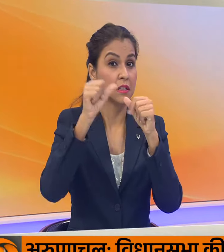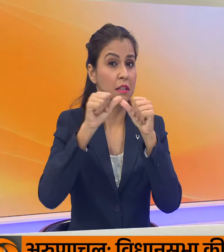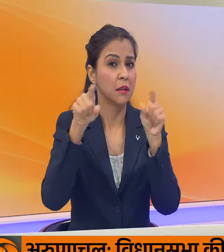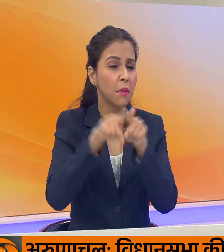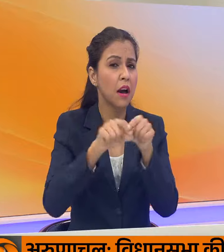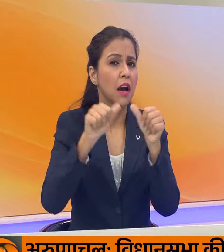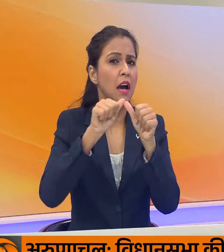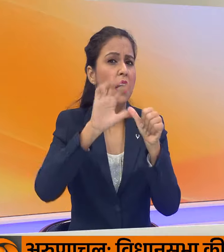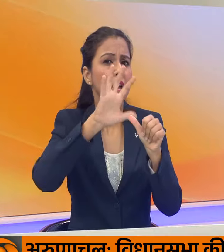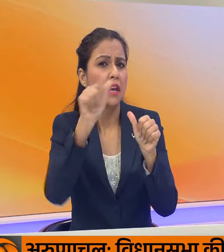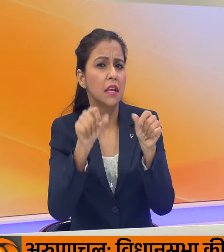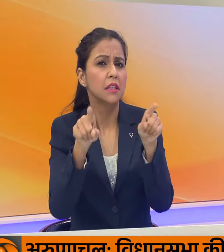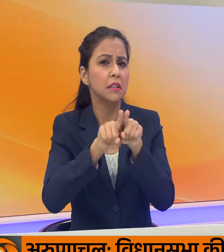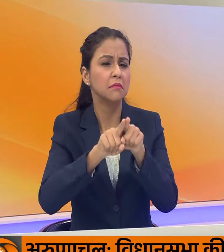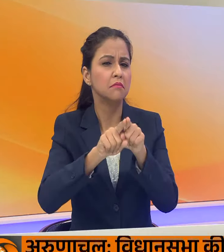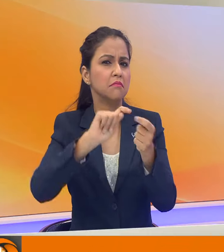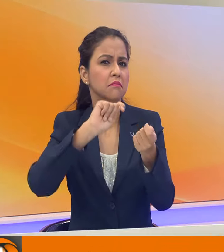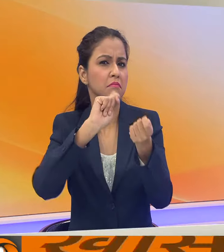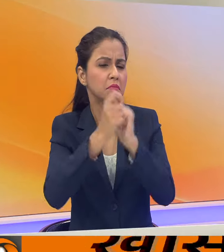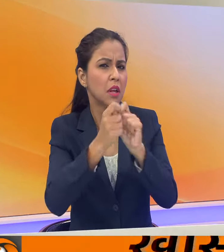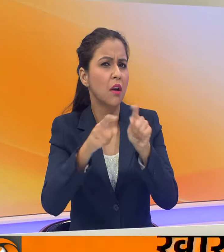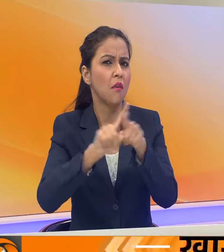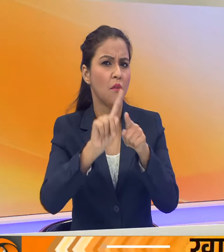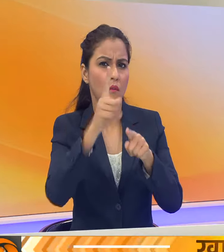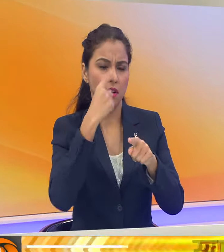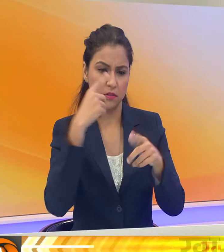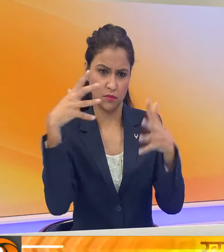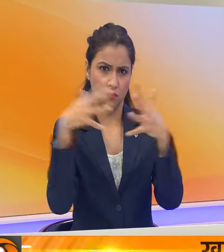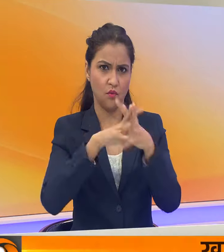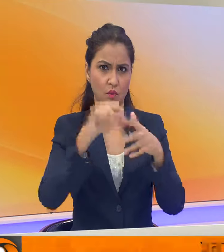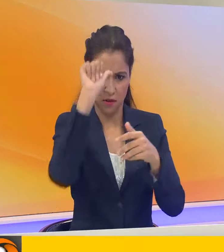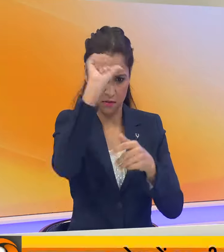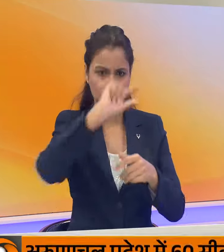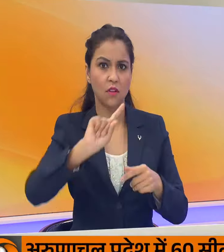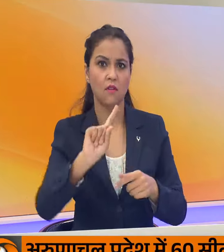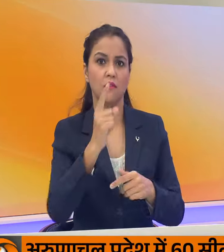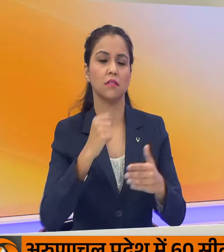जिमनास्टिक चैंपियनशिप में पदख जीतने वाली पहली भारतिय बन गई